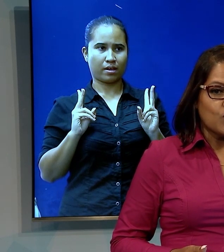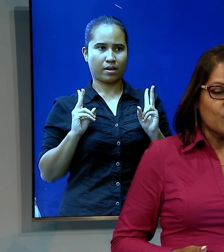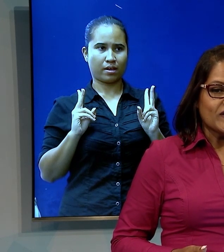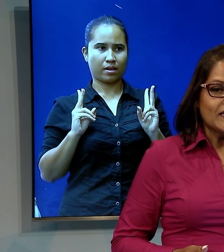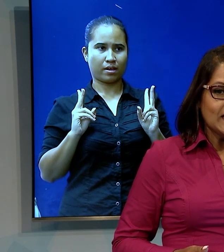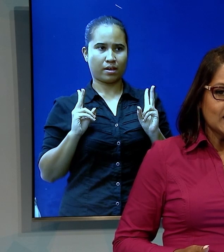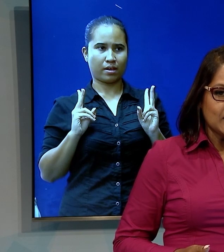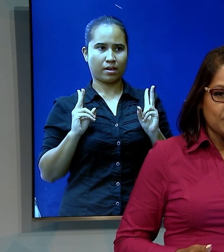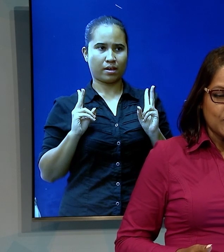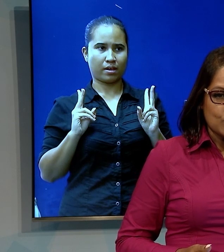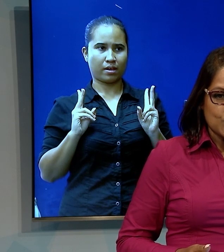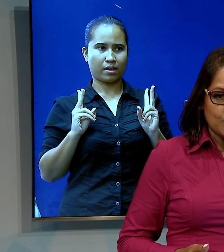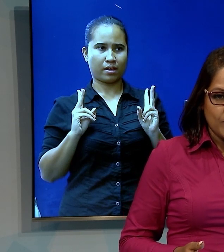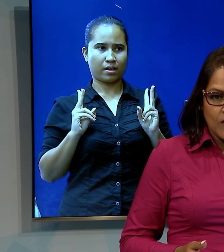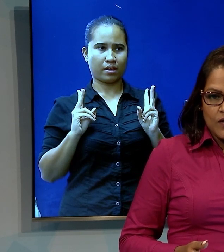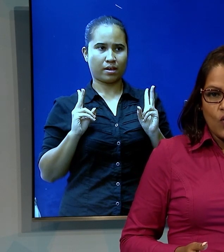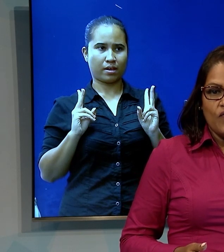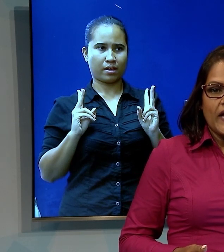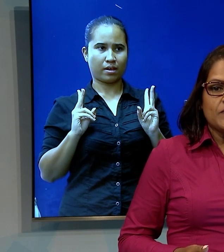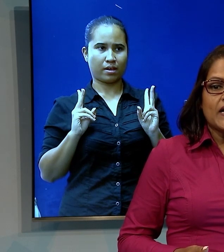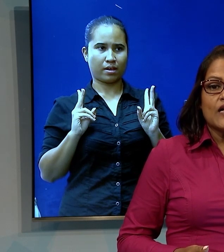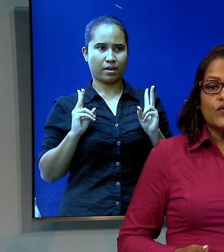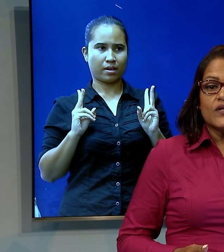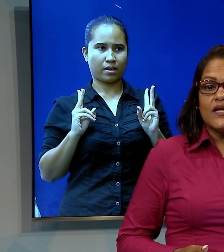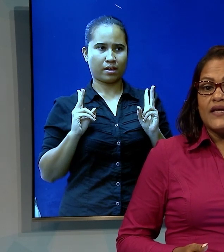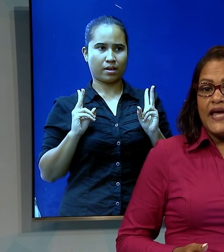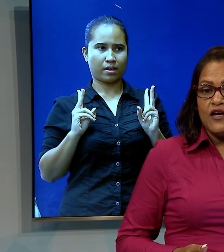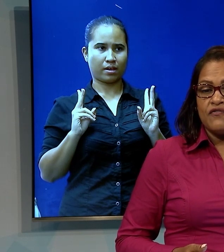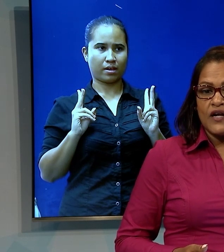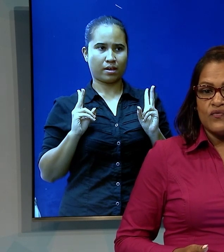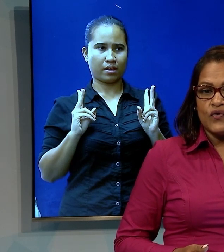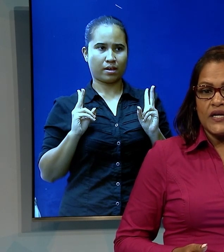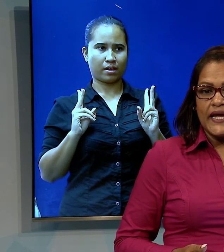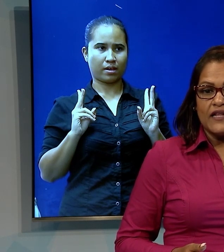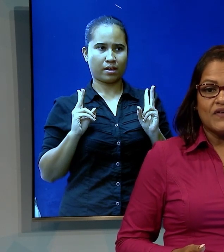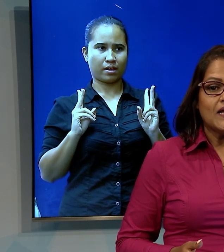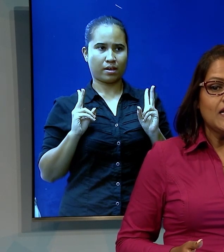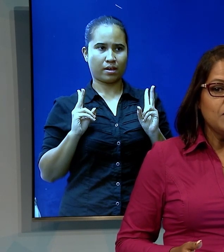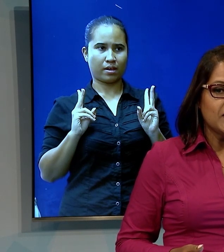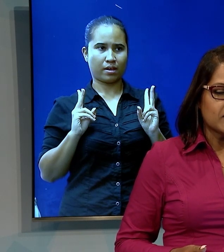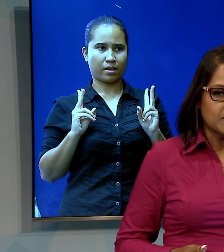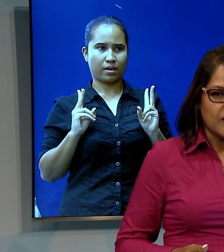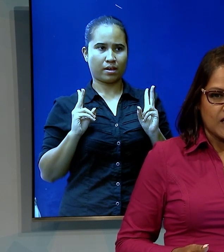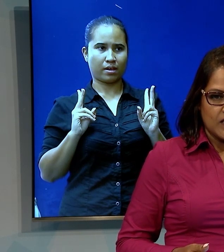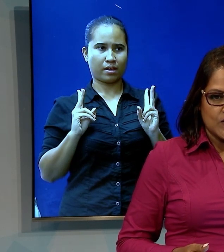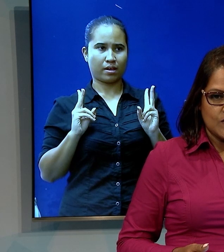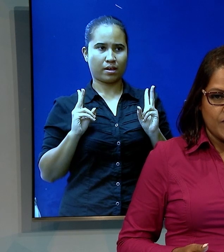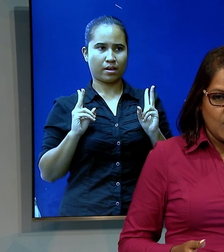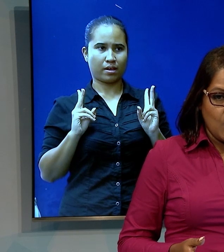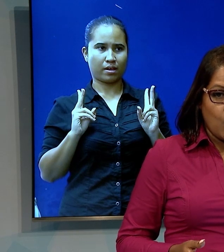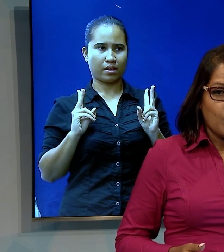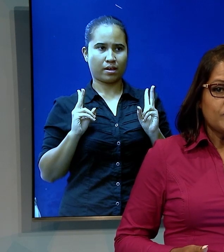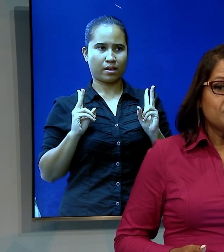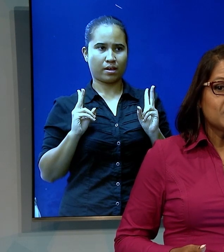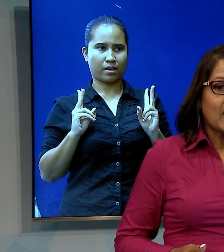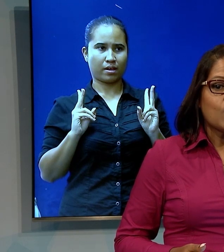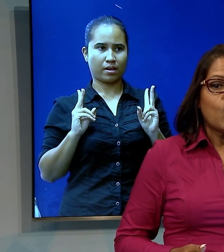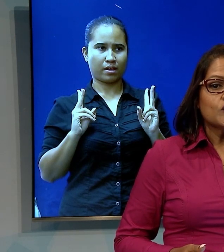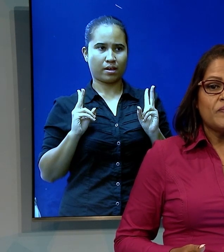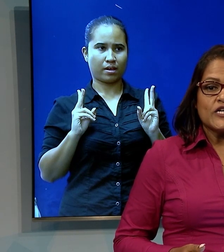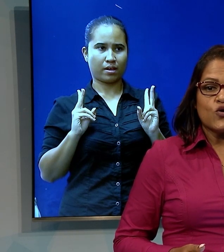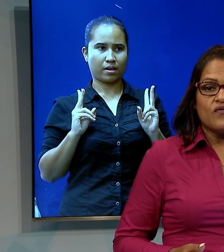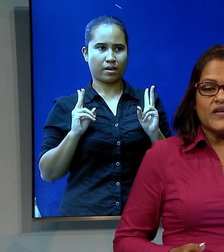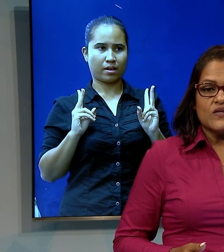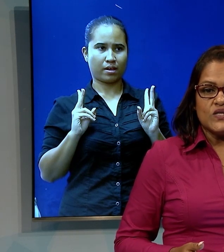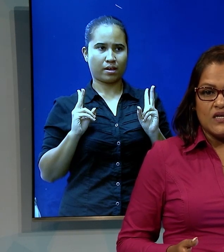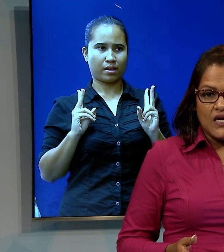rond het COVID-19-virus. De overheid benadrukt dat de eigen verantwoordelijkheid van eminent belang is. Op de vandaag